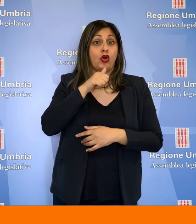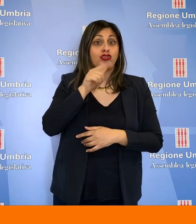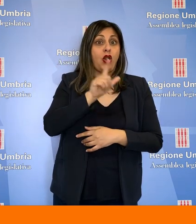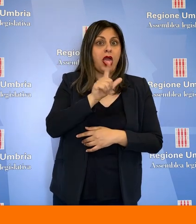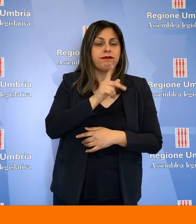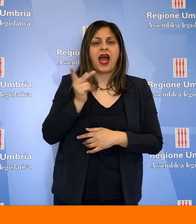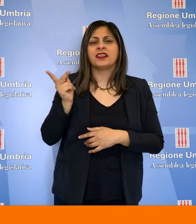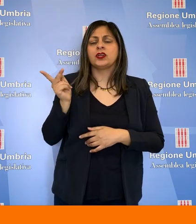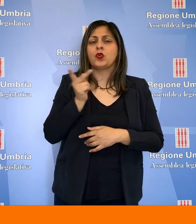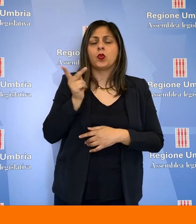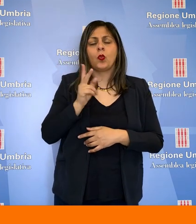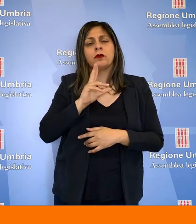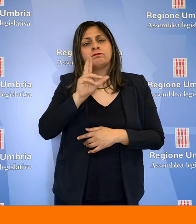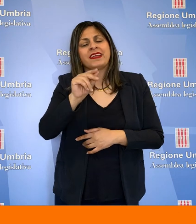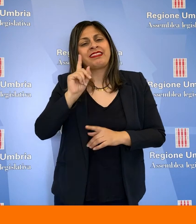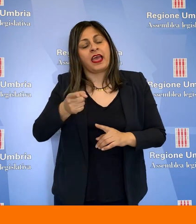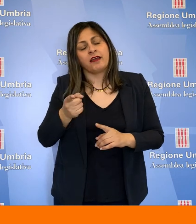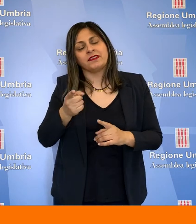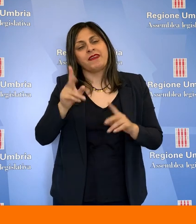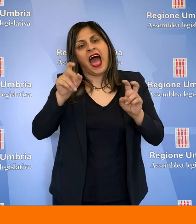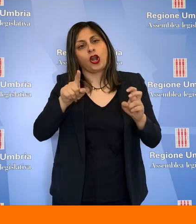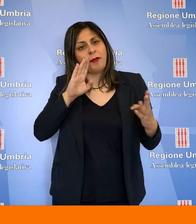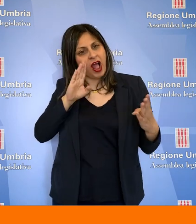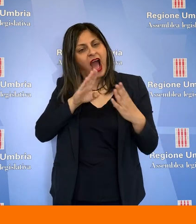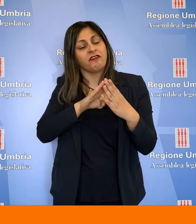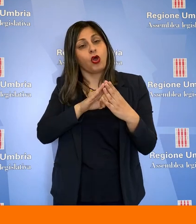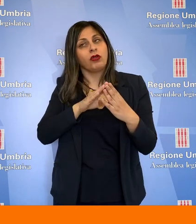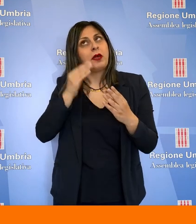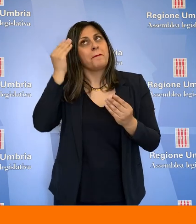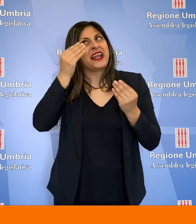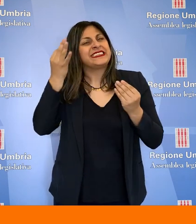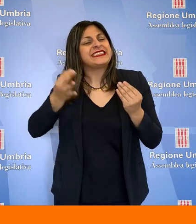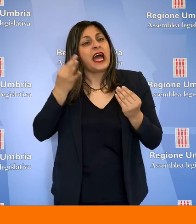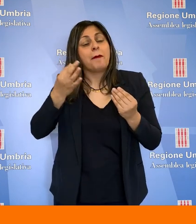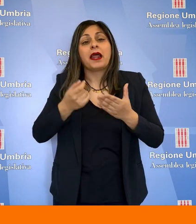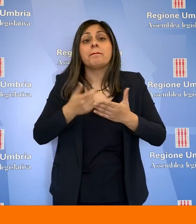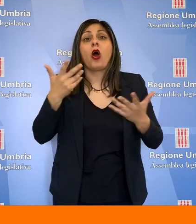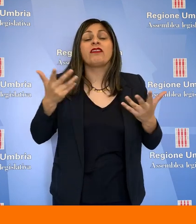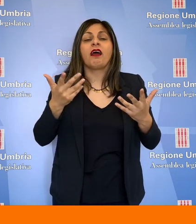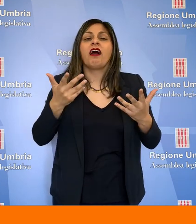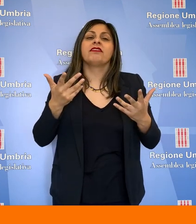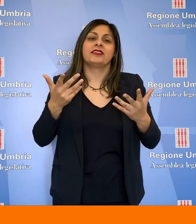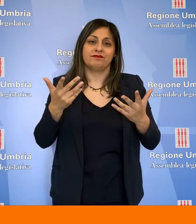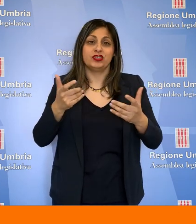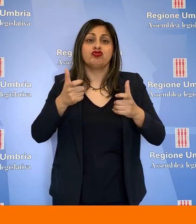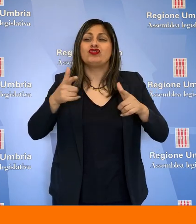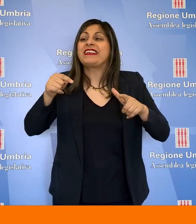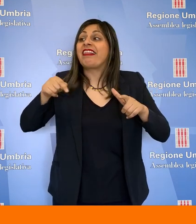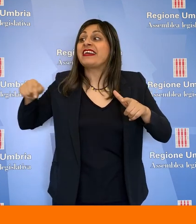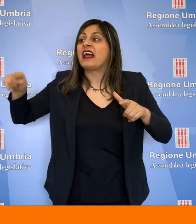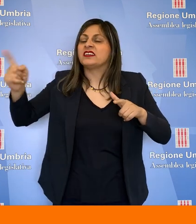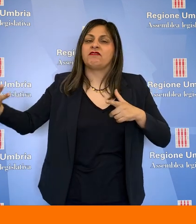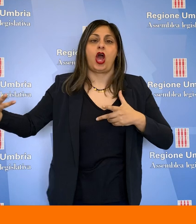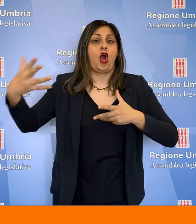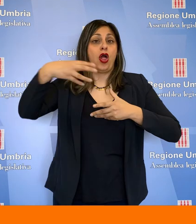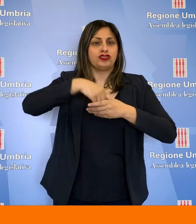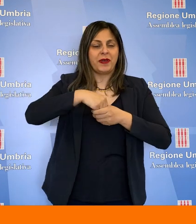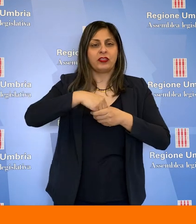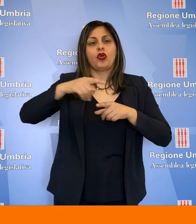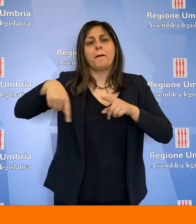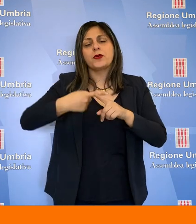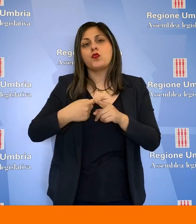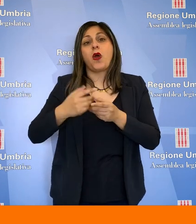che il sindaco di Torgiano Liberti, hanno invitato tutti ad affrontare il tema, tenendo conto dell'importanza, del